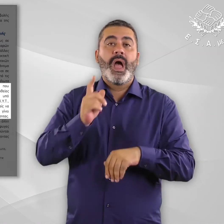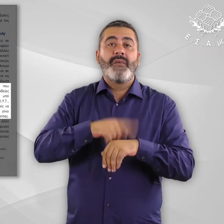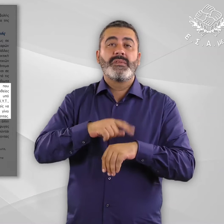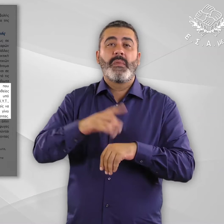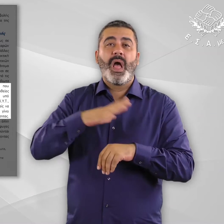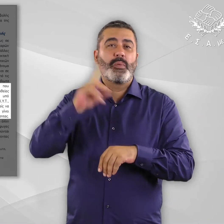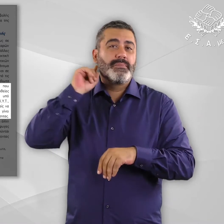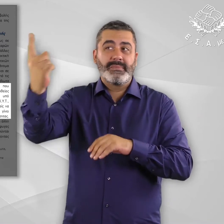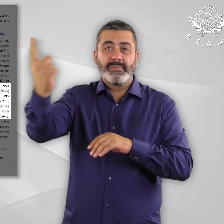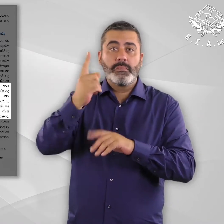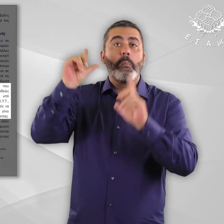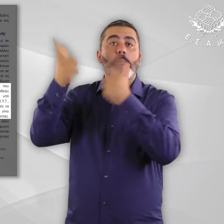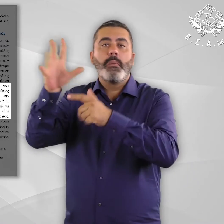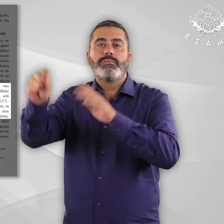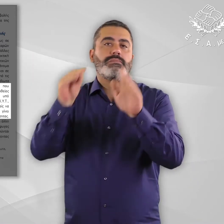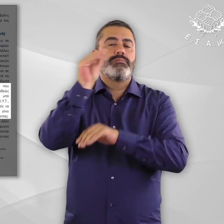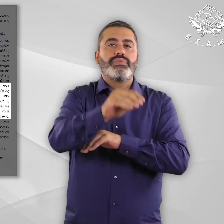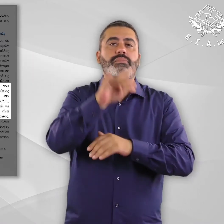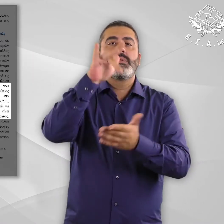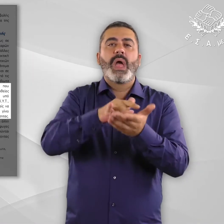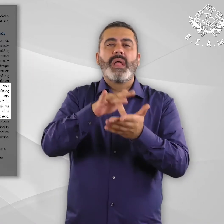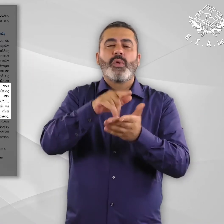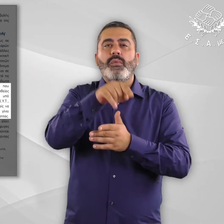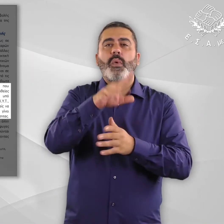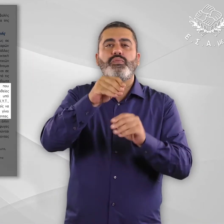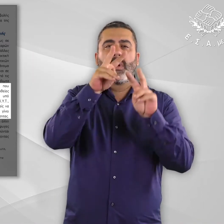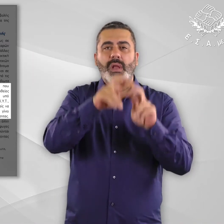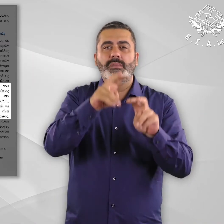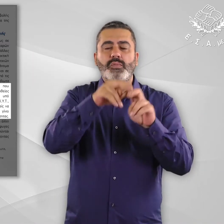άφηξή τους και μεταφέρονται απευθεία σε προαναχωρησιακά κέντρα